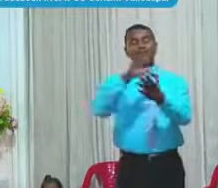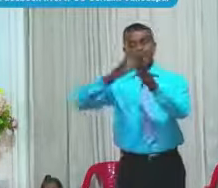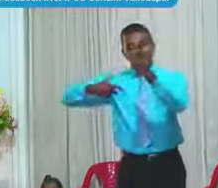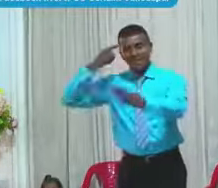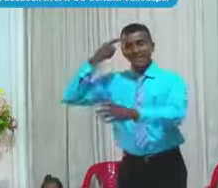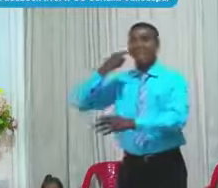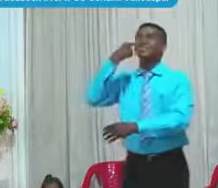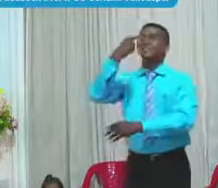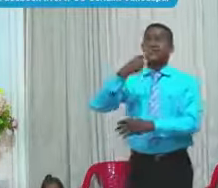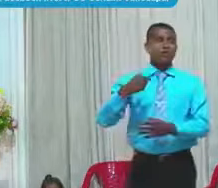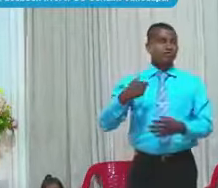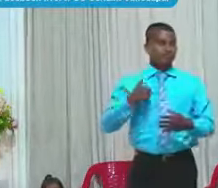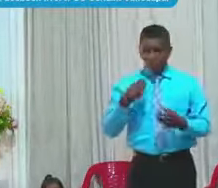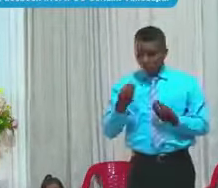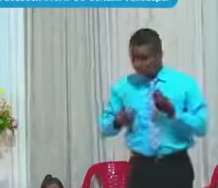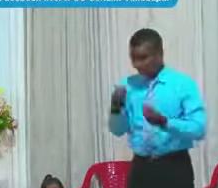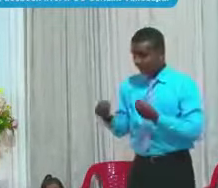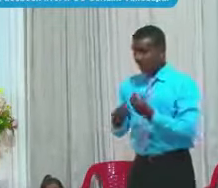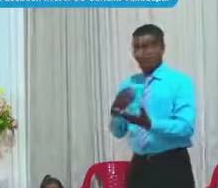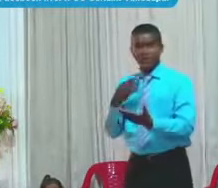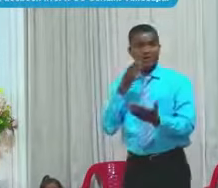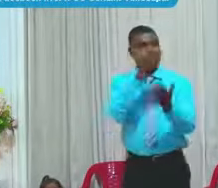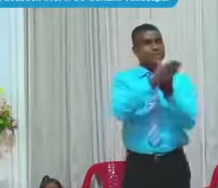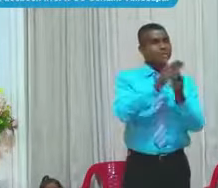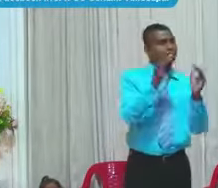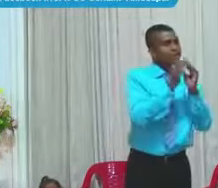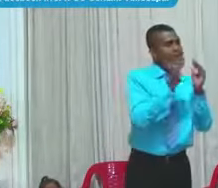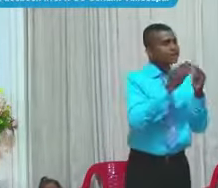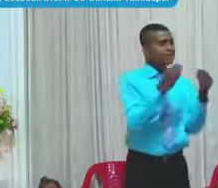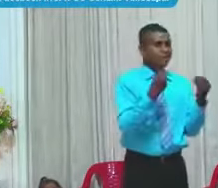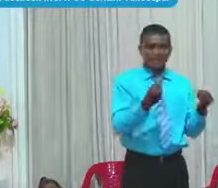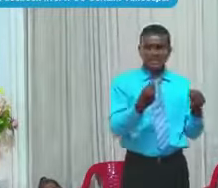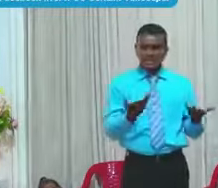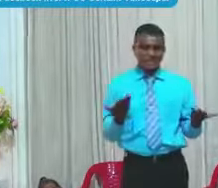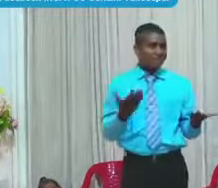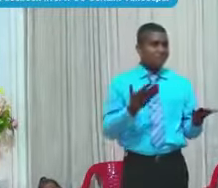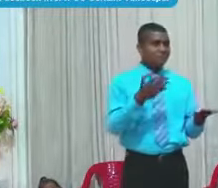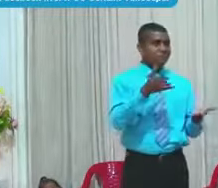Para ir a la casa De Jehová ¿Para qué? ¿Para qué quería Él estar en la casa De Jehová?